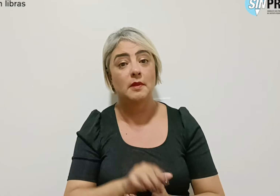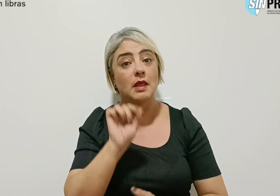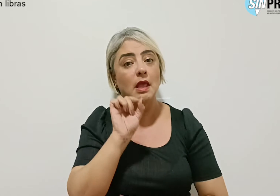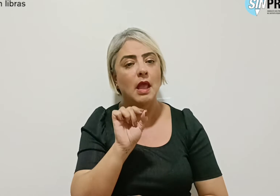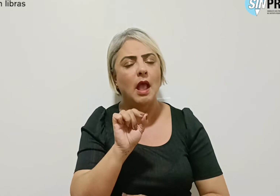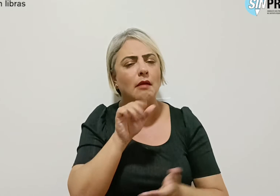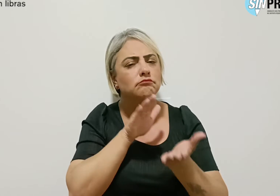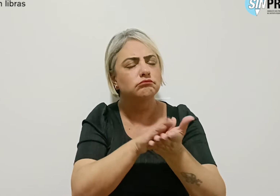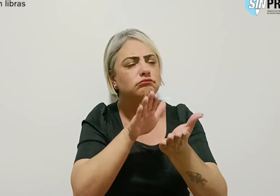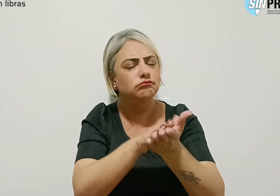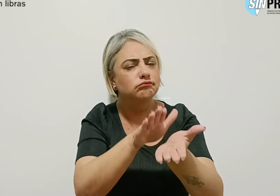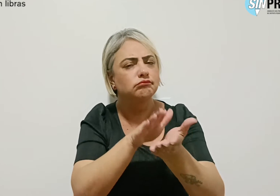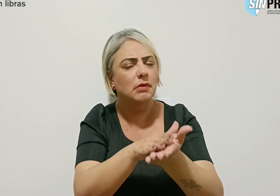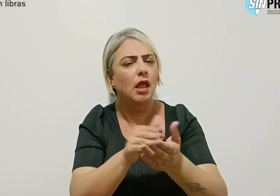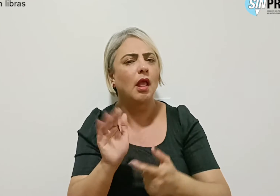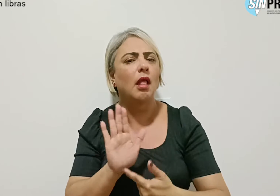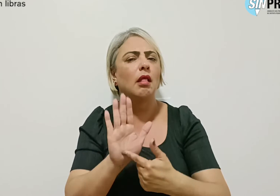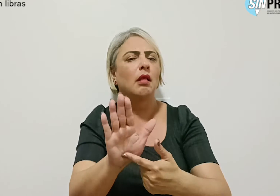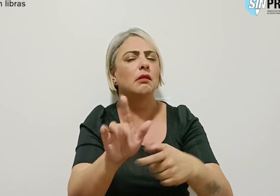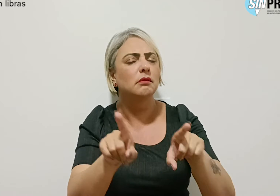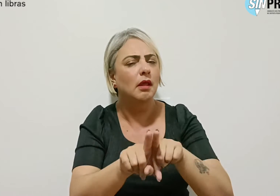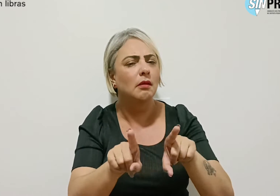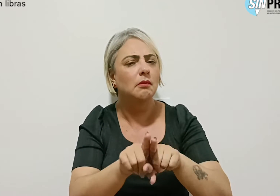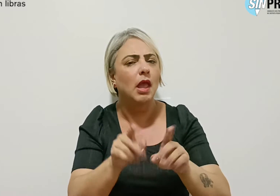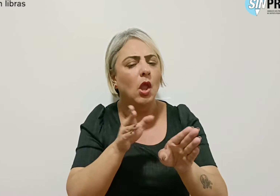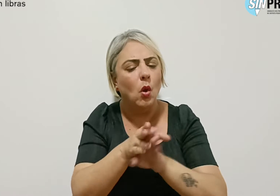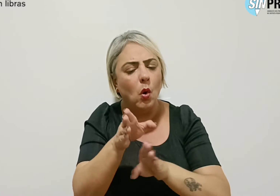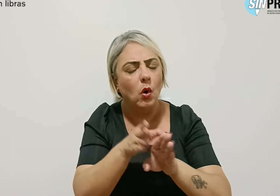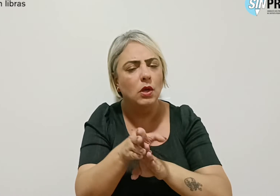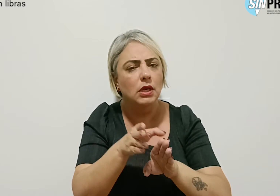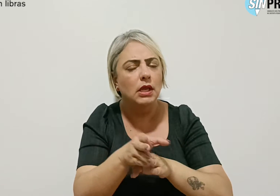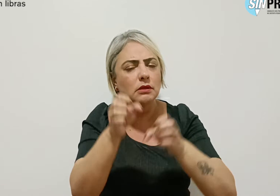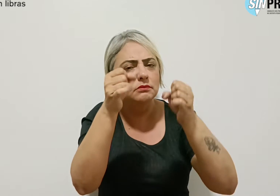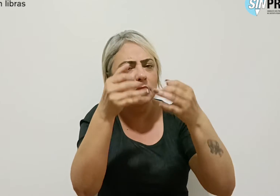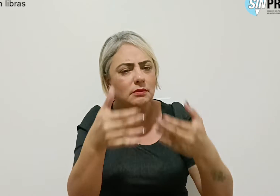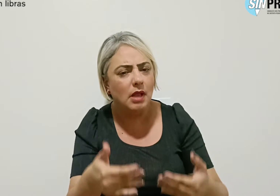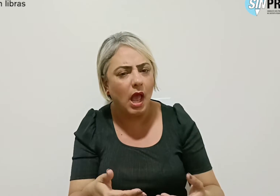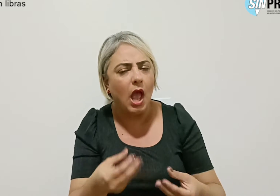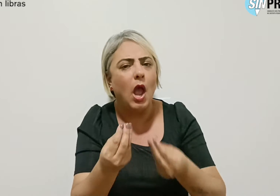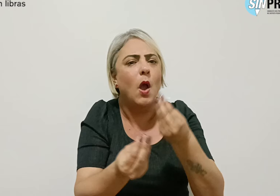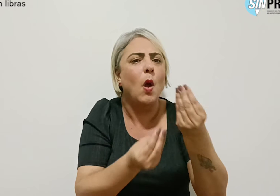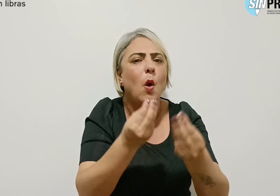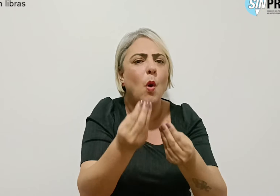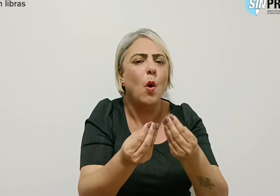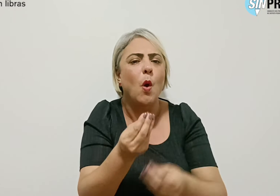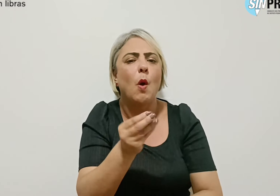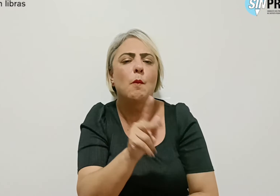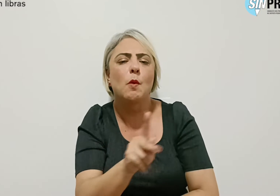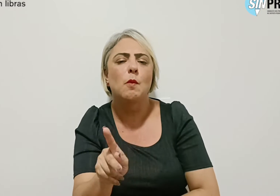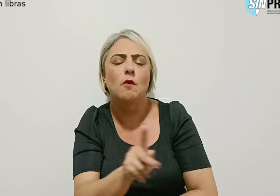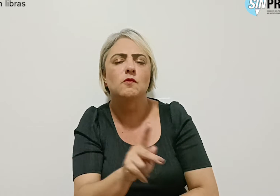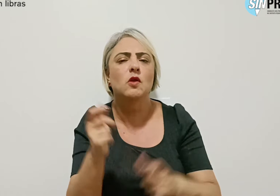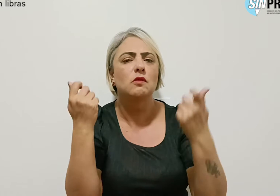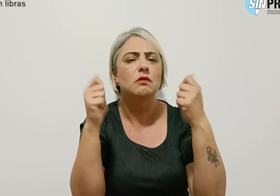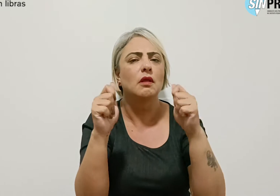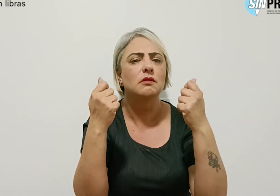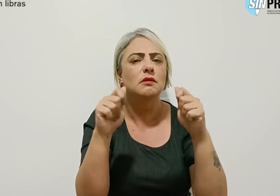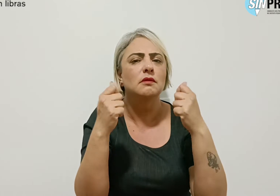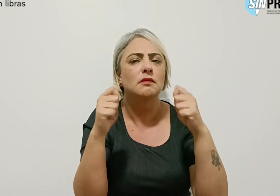publicações trazem também orientações a respeito de como professores de educação física, em